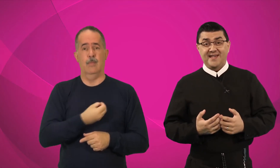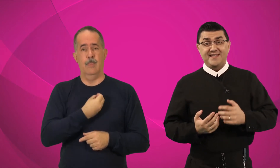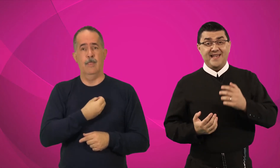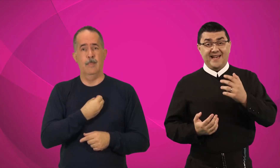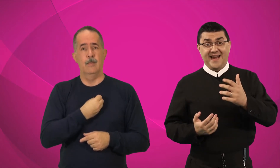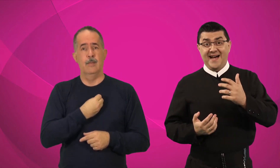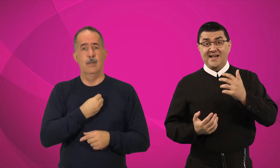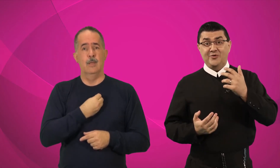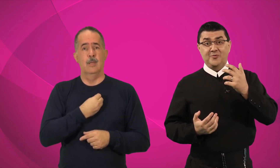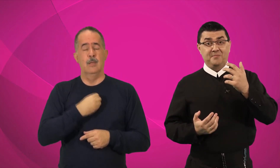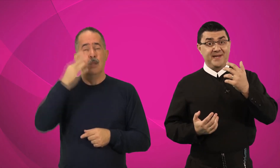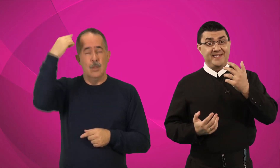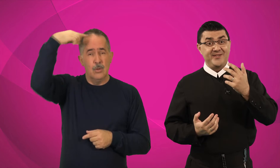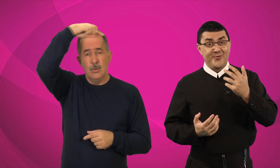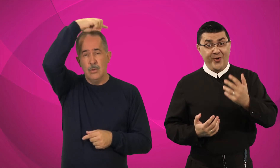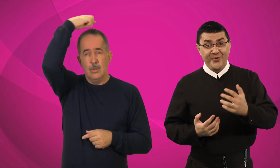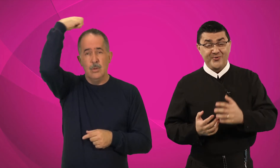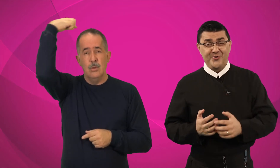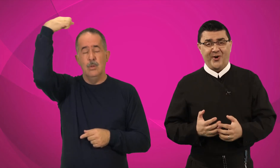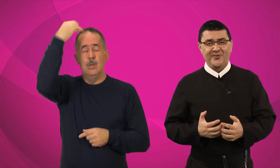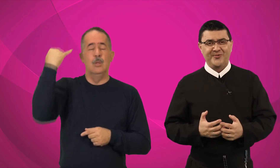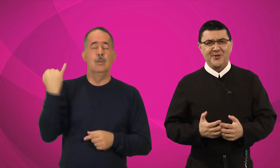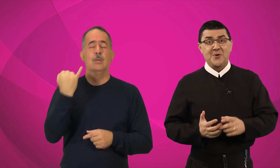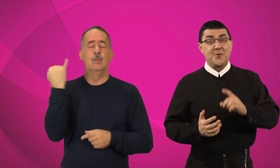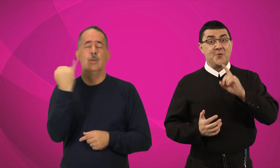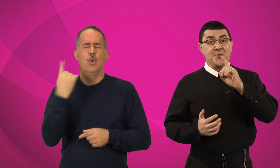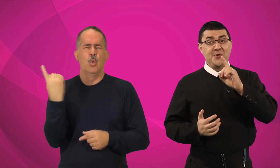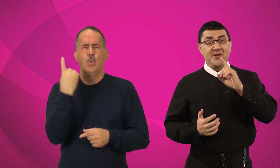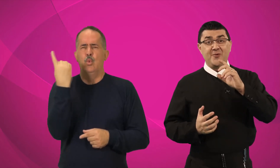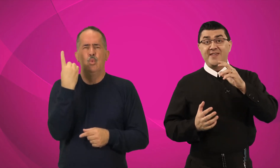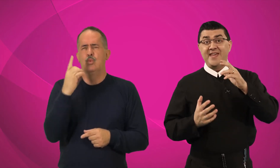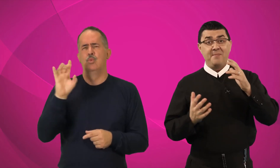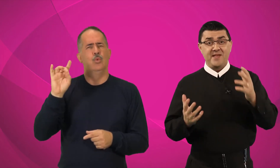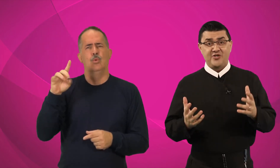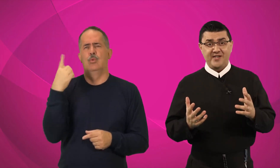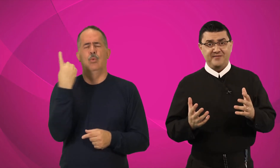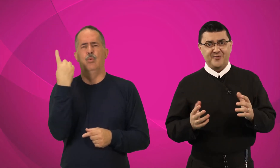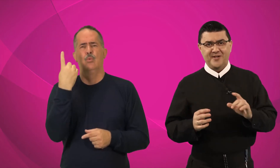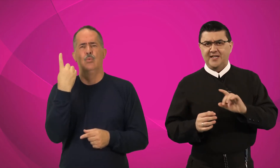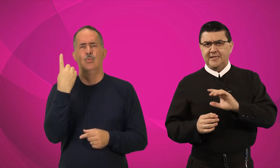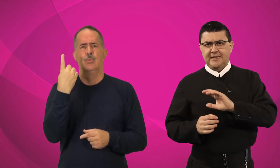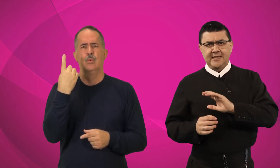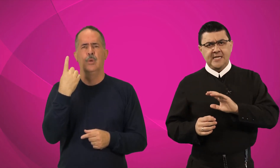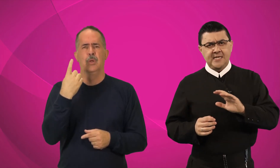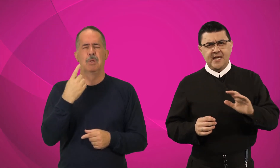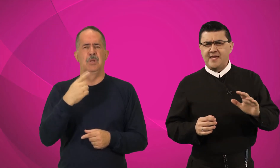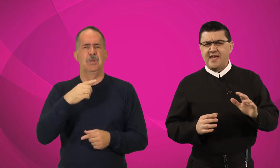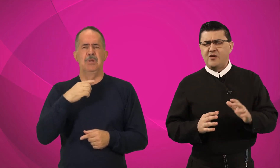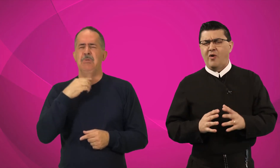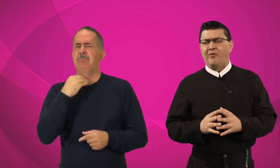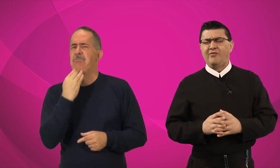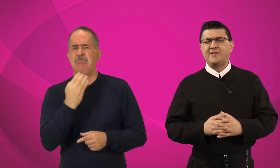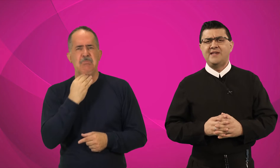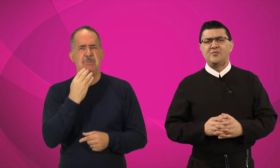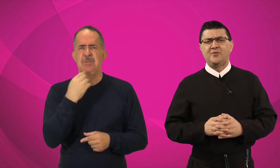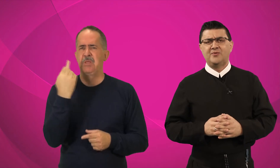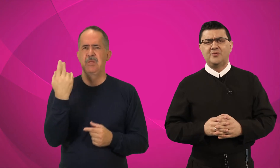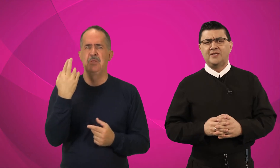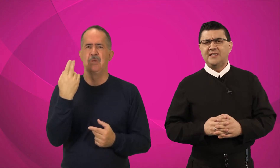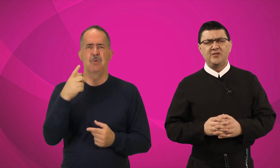sagrado, precioso dom, único e irrepetível. Ninguém é igual a você no mundo e